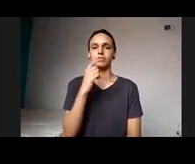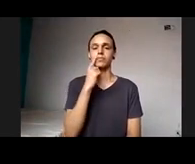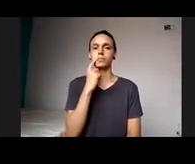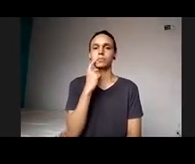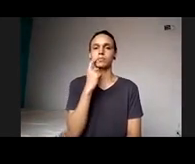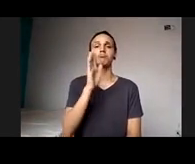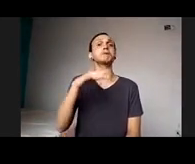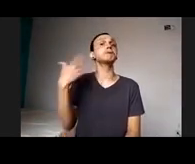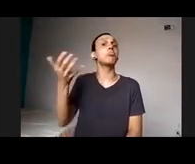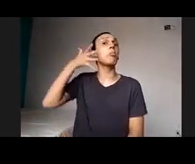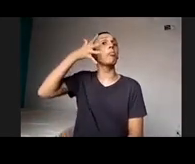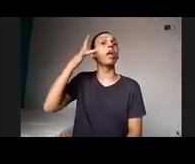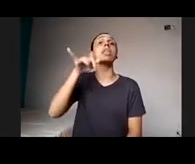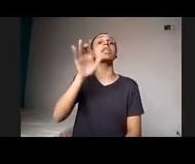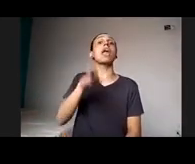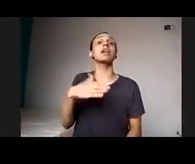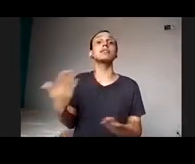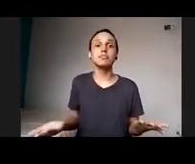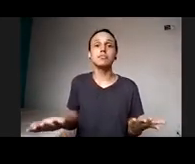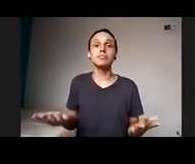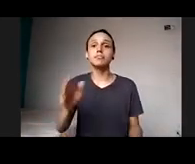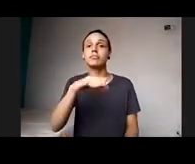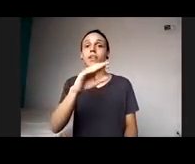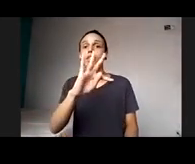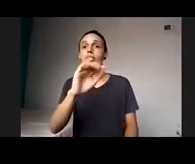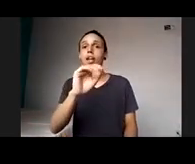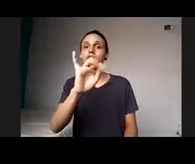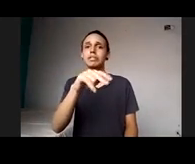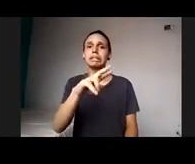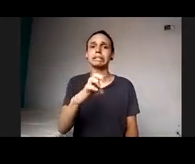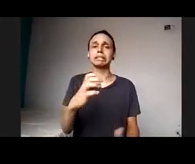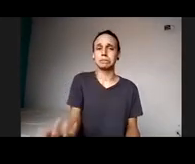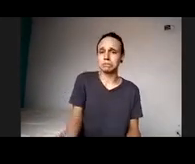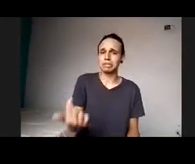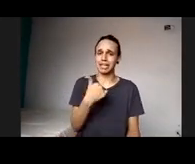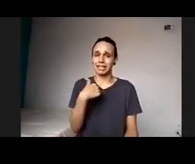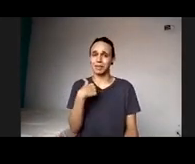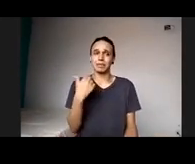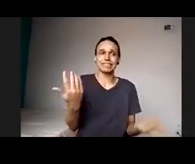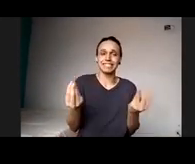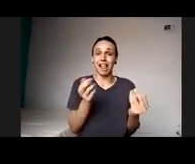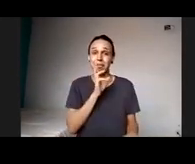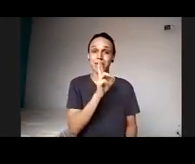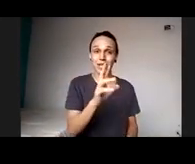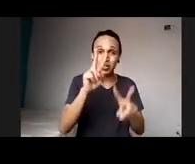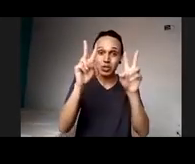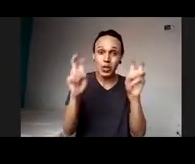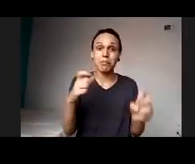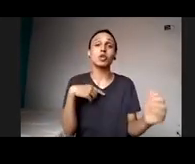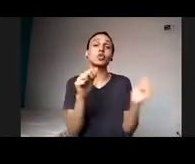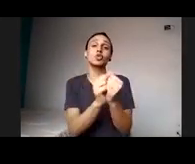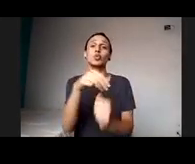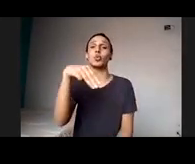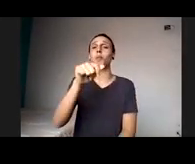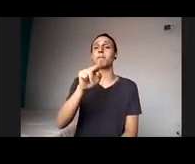Palestrantes? Tatiane, quer comentar? Eu sou meio suspeita, porque eu trabalho com o Maurício, a gente